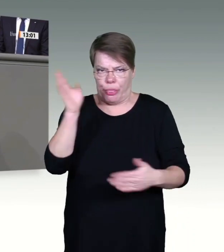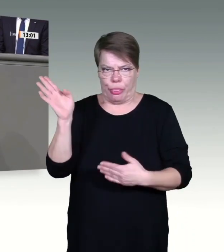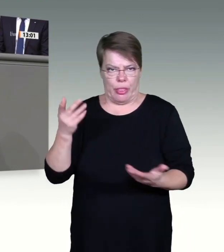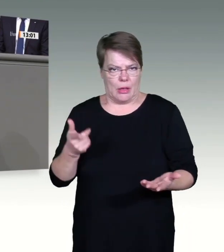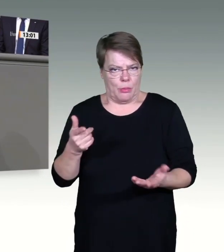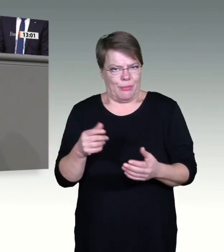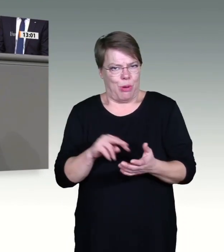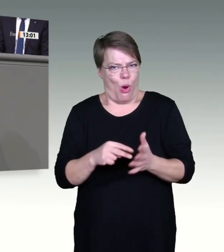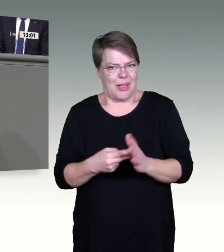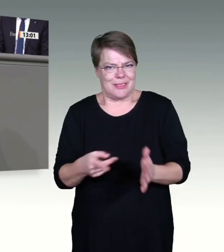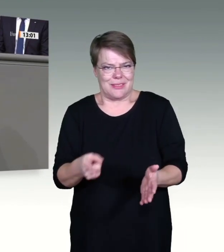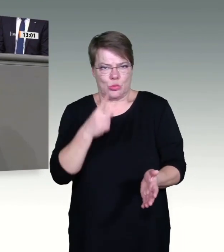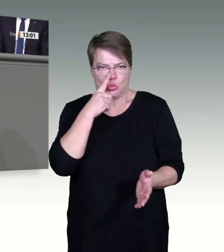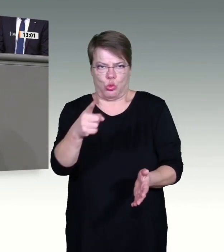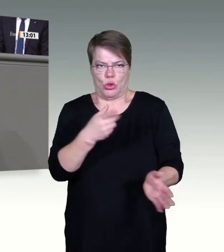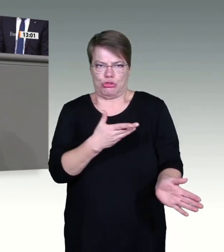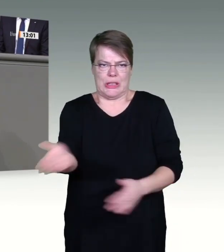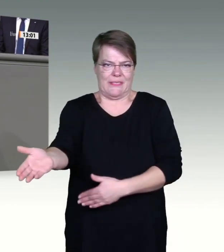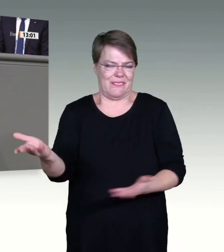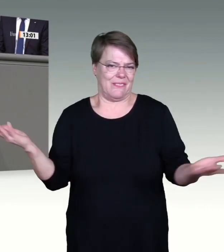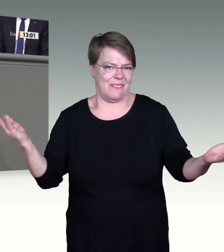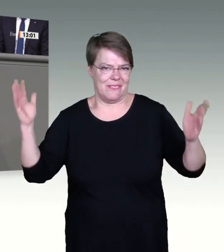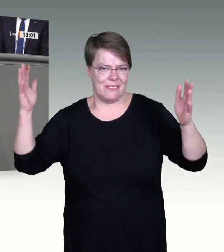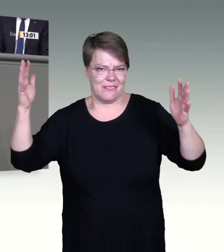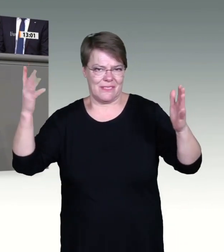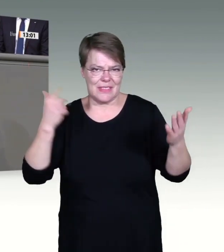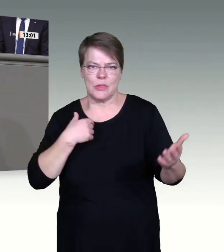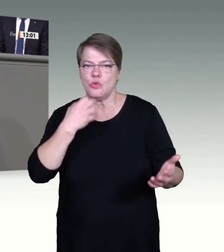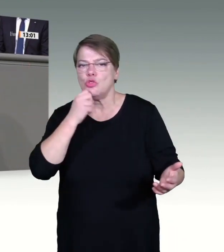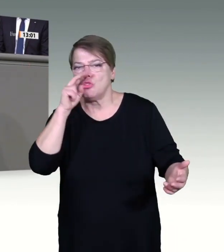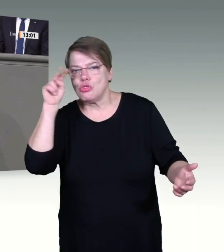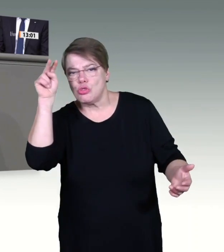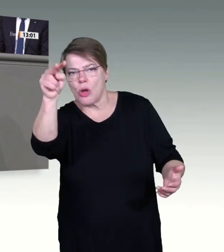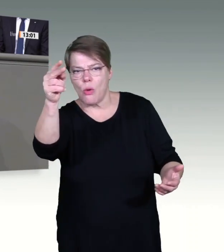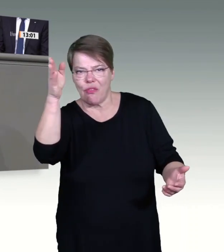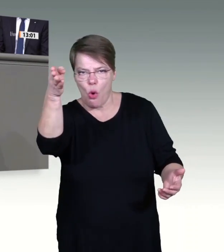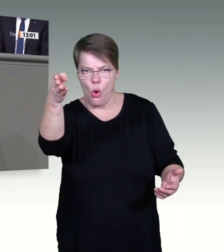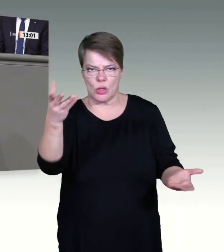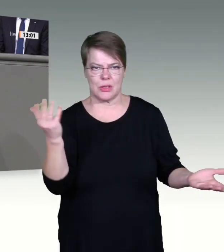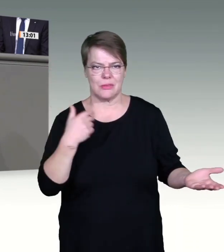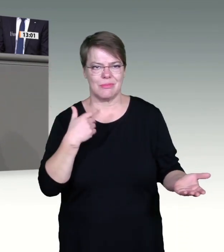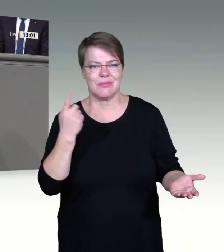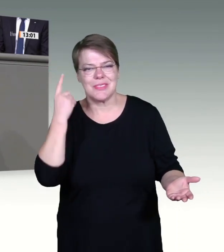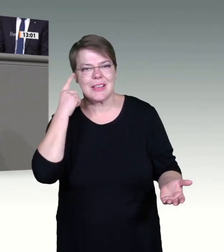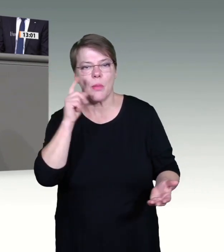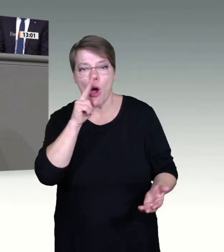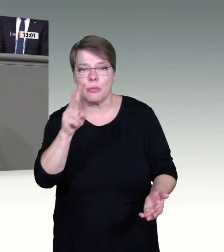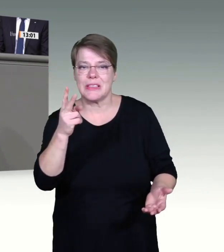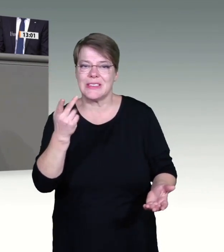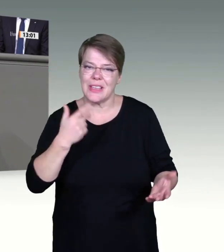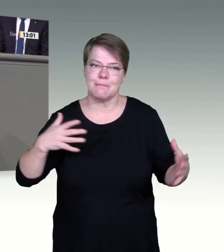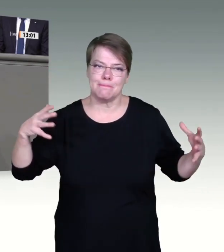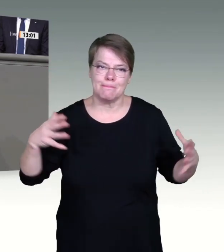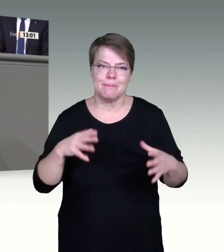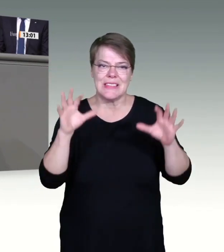bewusst machen. Erstens folgt auf eine derart hohe Infektionszahl auch eine Unsicherheit bei den Daten. Wir erleben diese Tage das